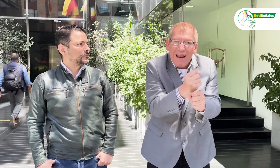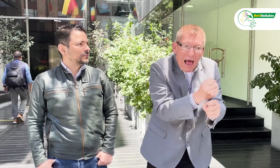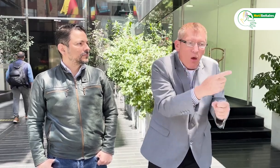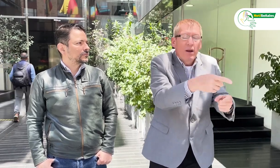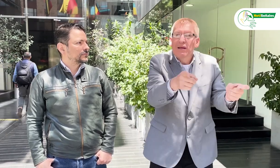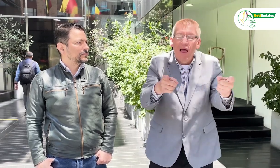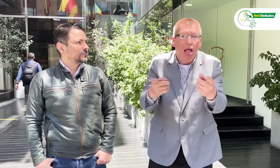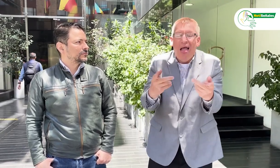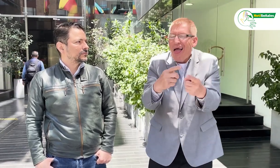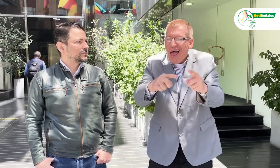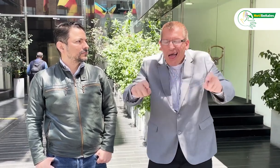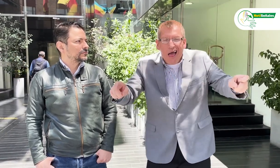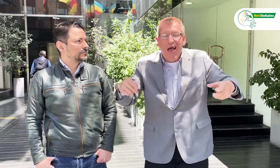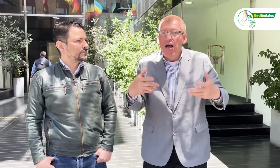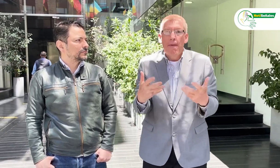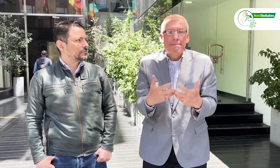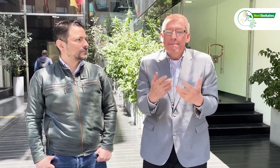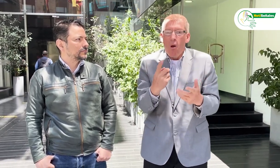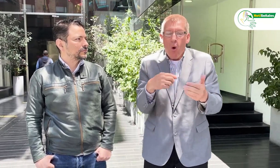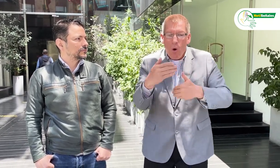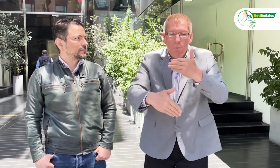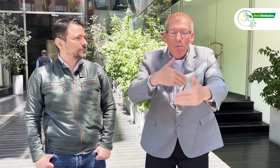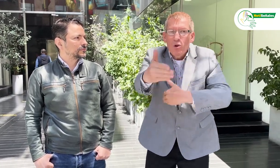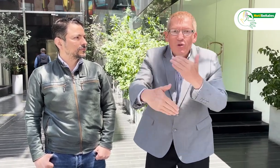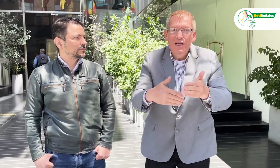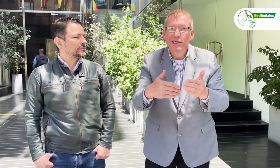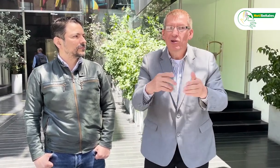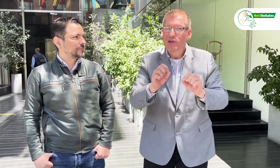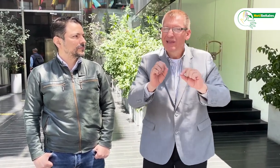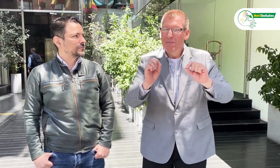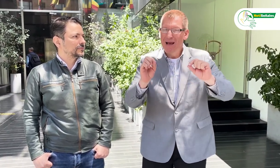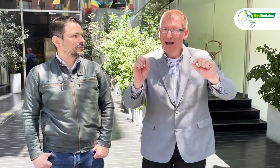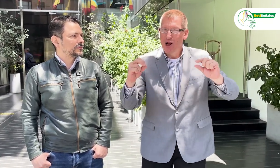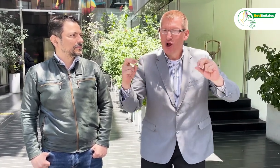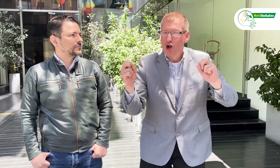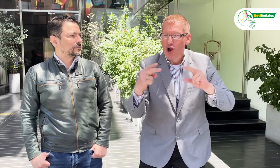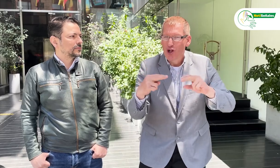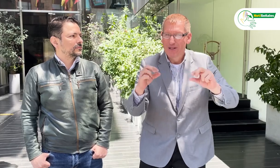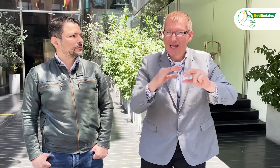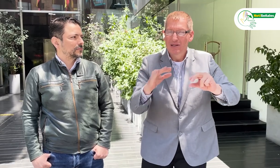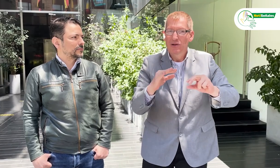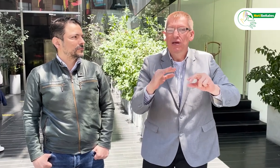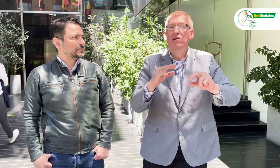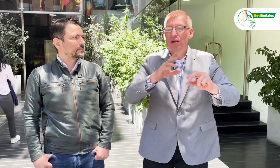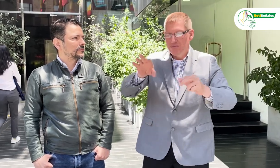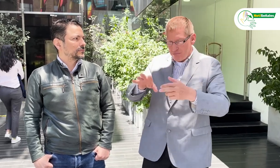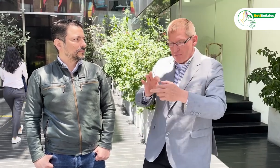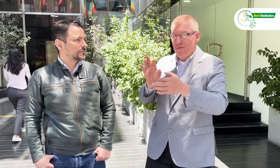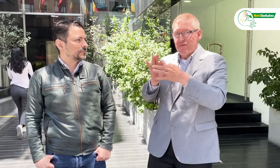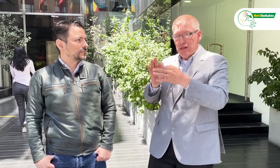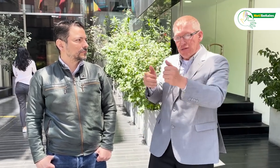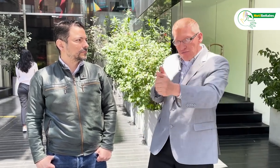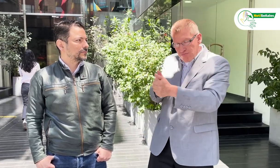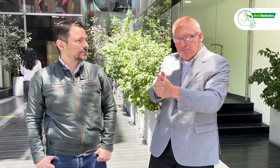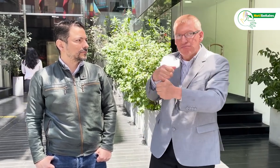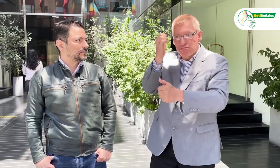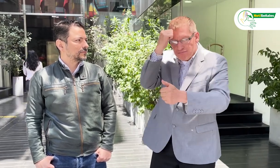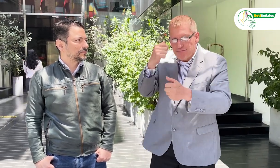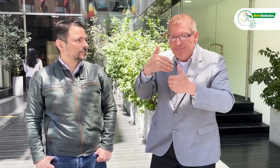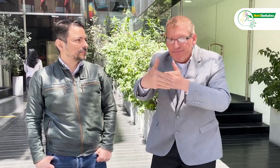desconocimiento de la temática. Por ejemplo, en la implementación del club caption. Por esta razón haremos un seguimiento pedagógico